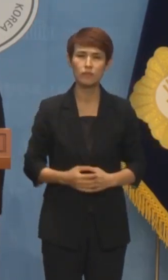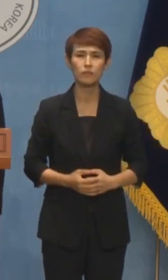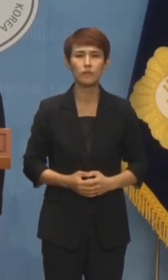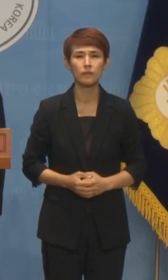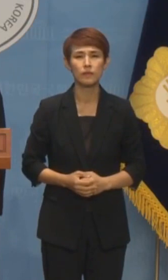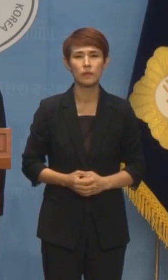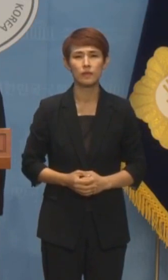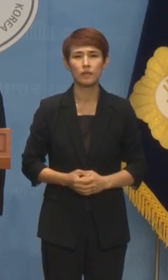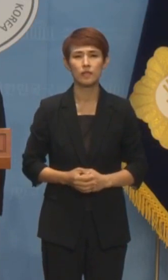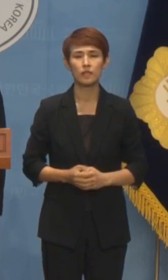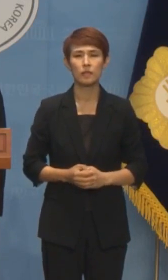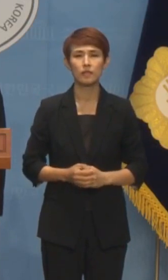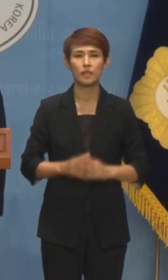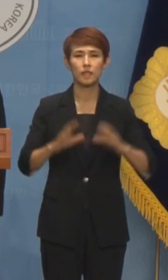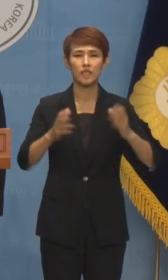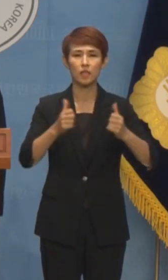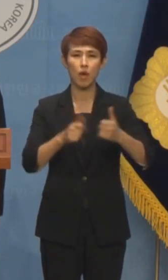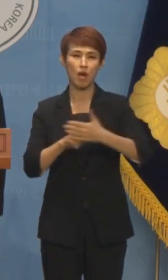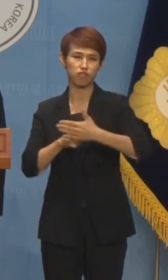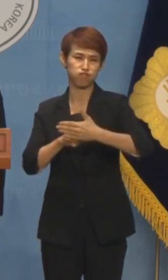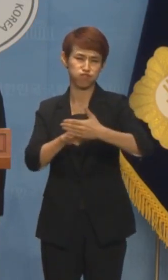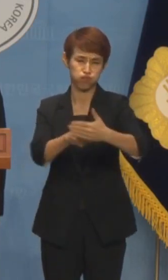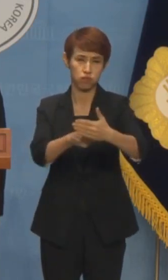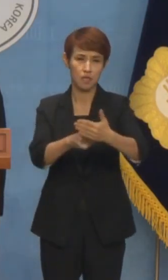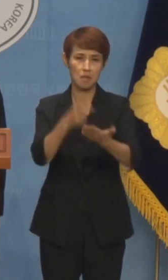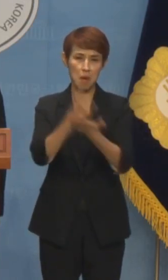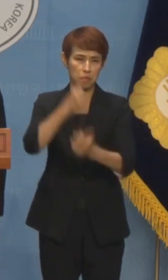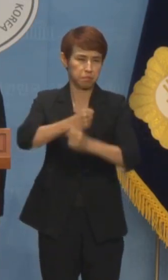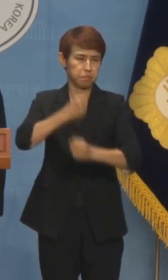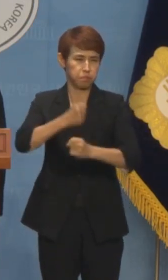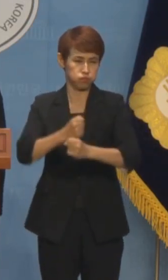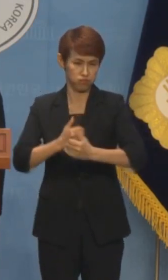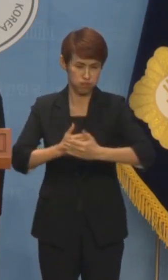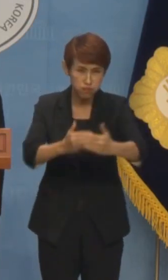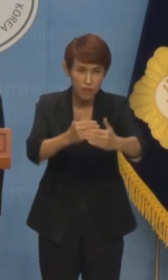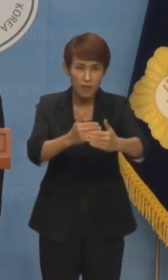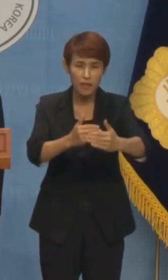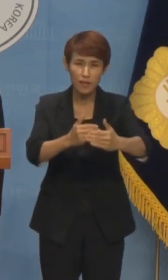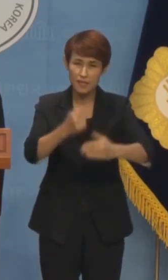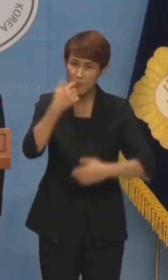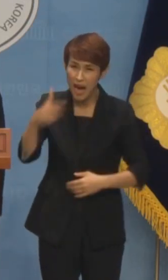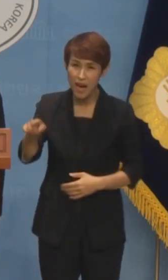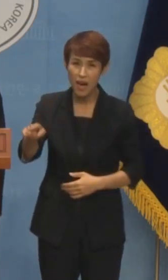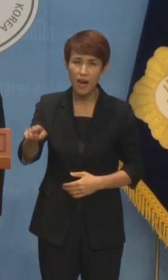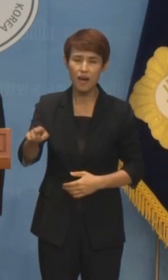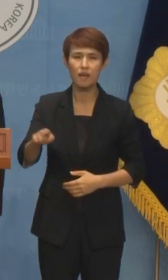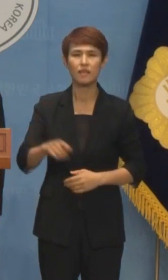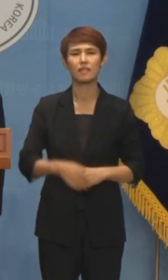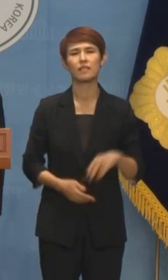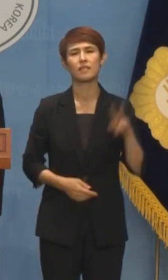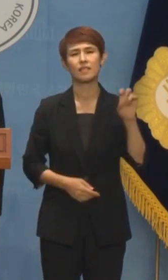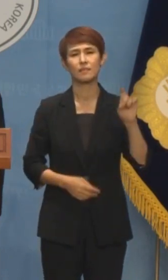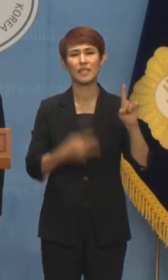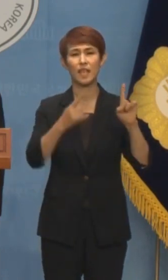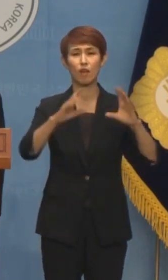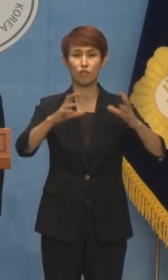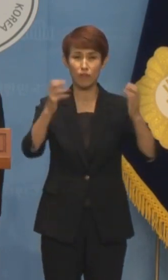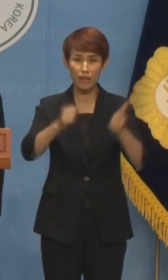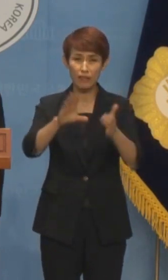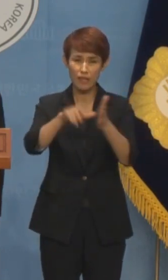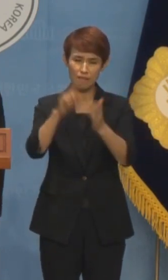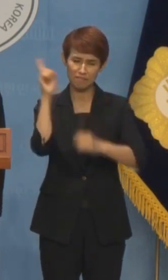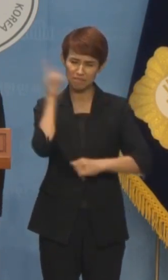의회 독주, 입법 폭주로도 모자랐던 것인지 21대 국회 때부터 나온 나쁜